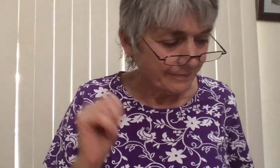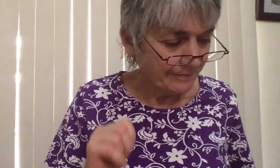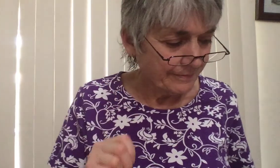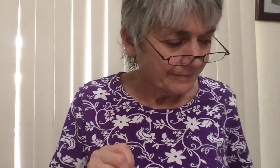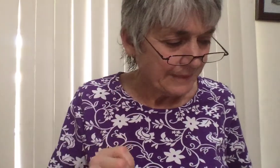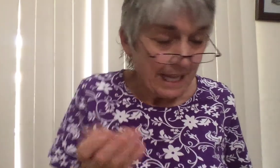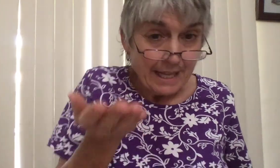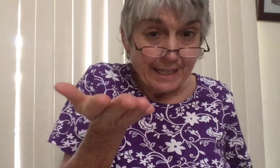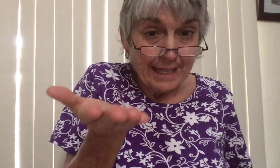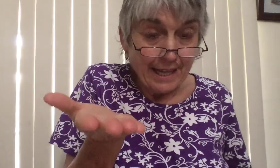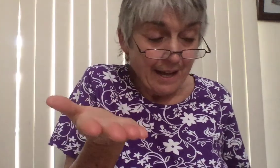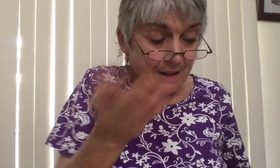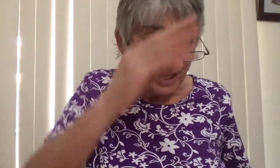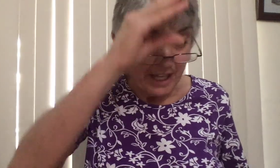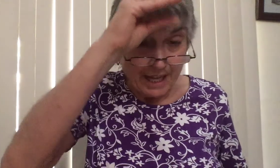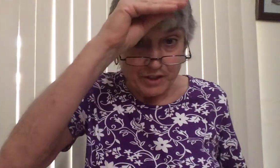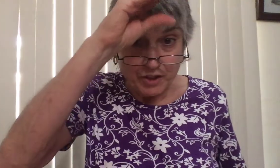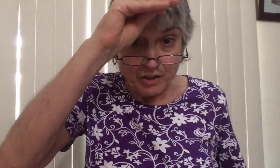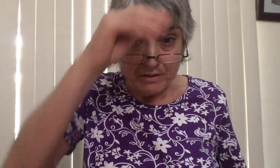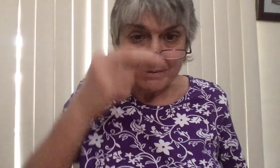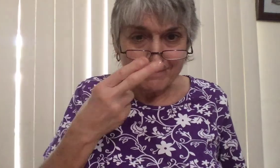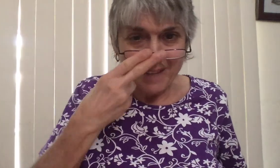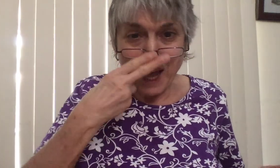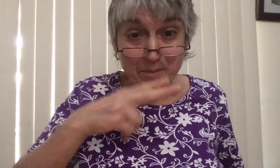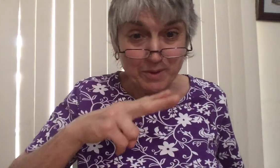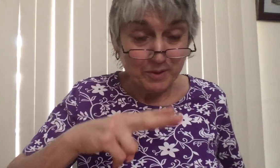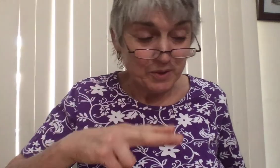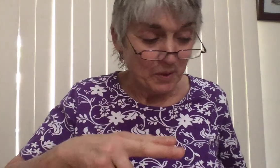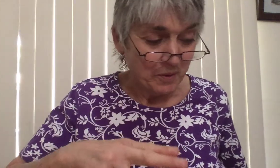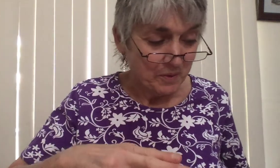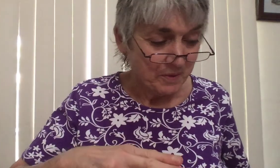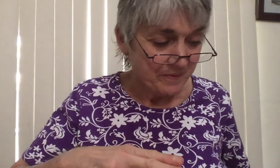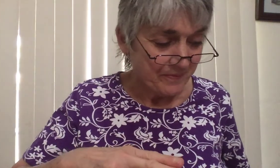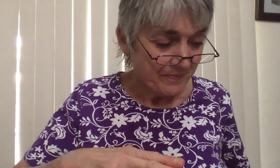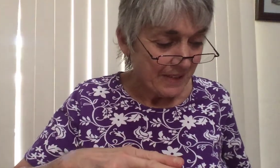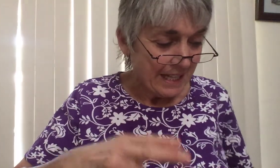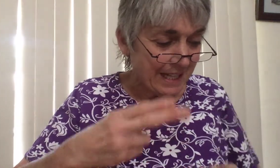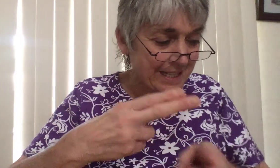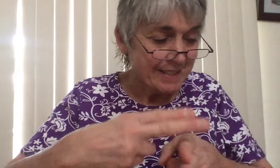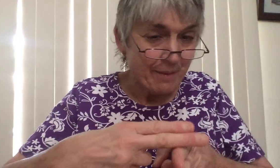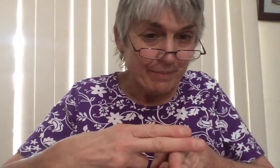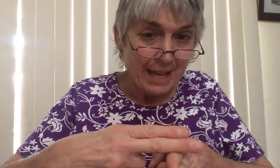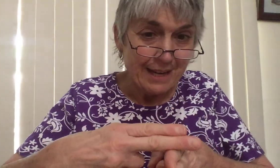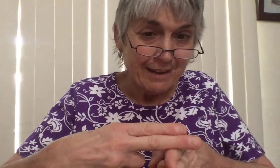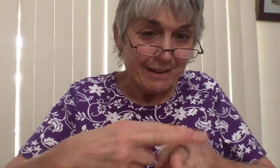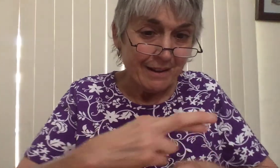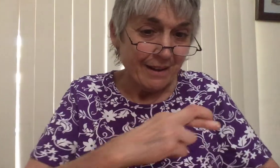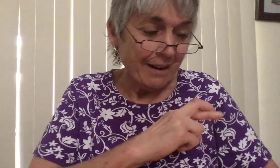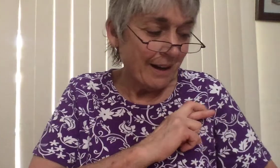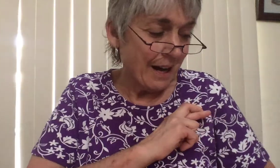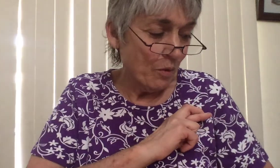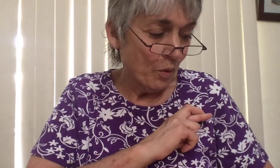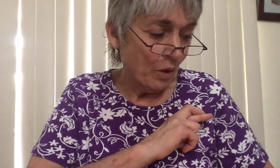Il y a un garçon amusant. Il s'appelle Raoul.